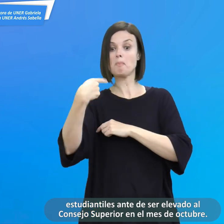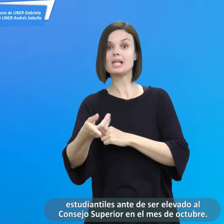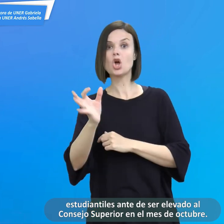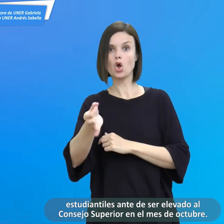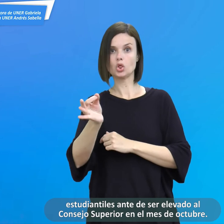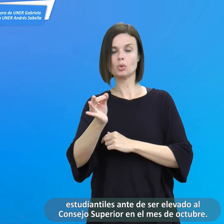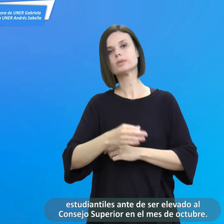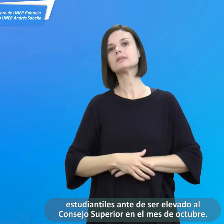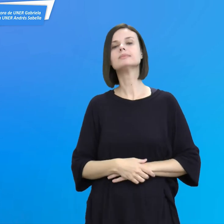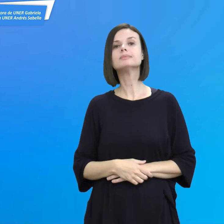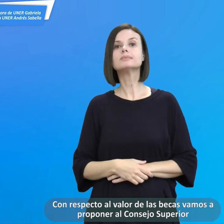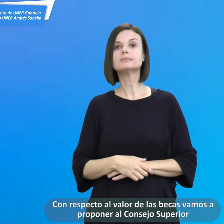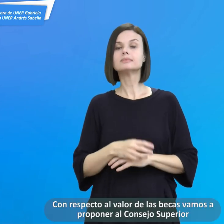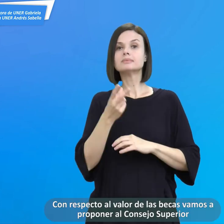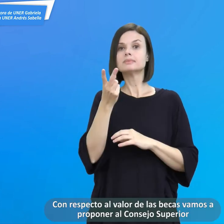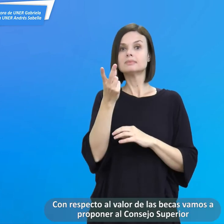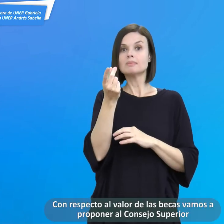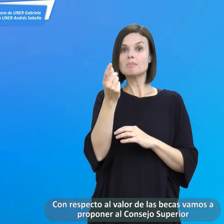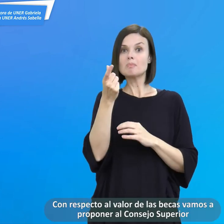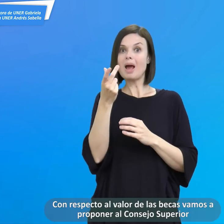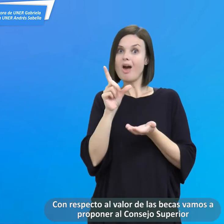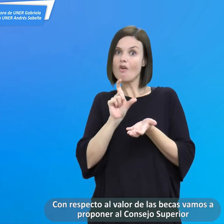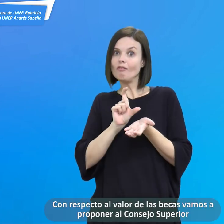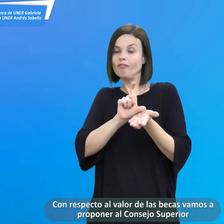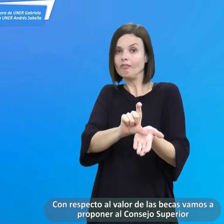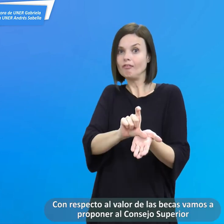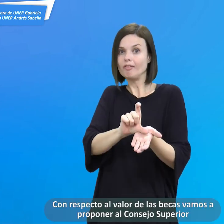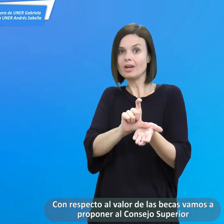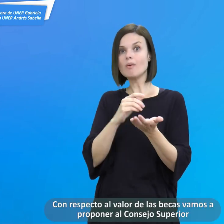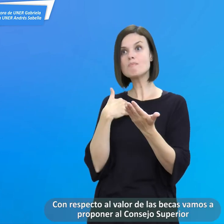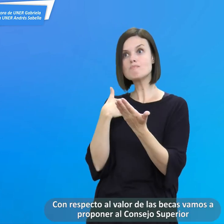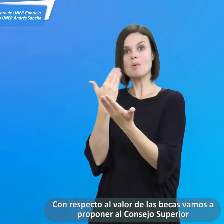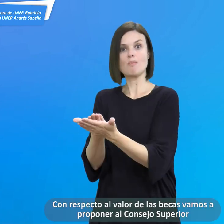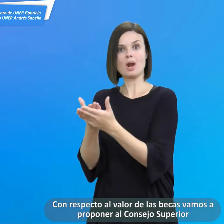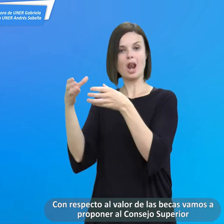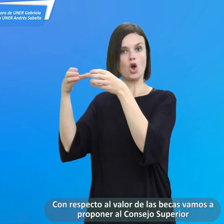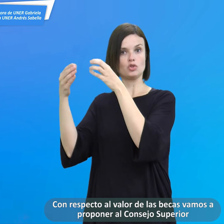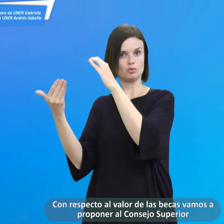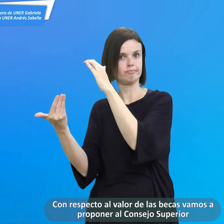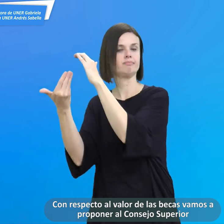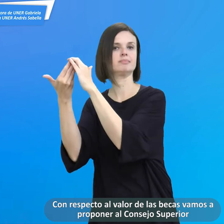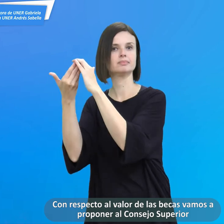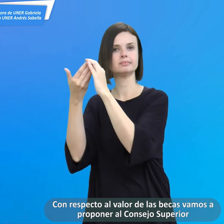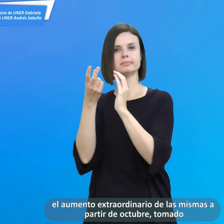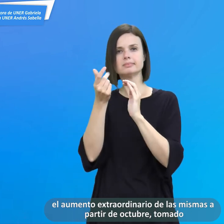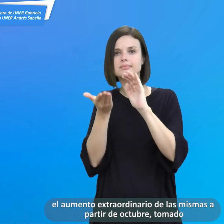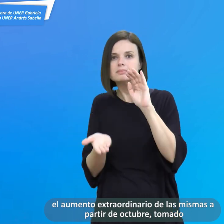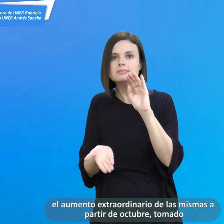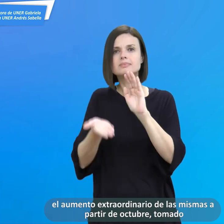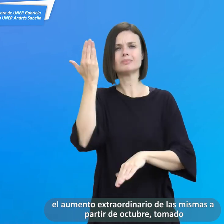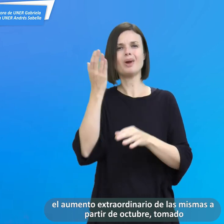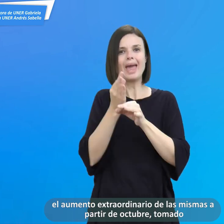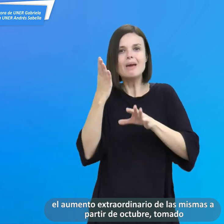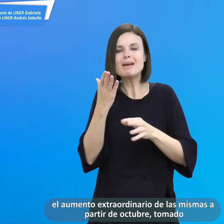Superior en el mes de octubre. Con respecto al valor de las becas vamos a proponer al Consejo Superior